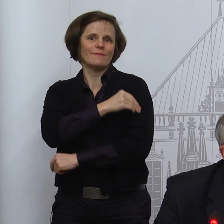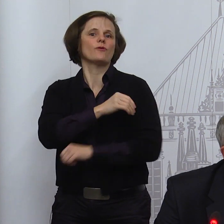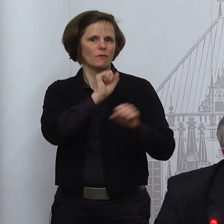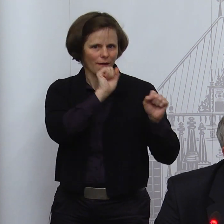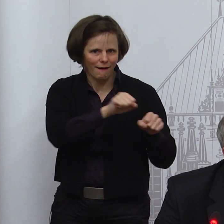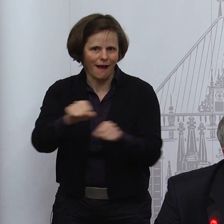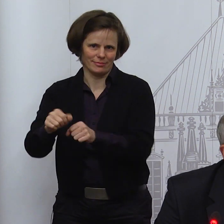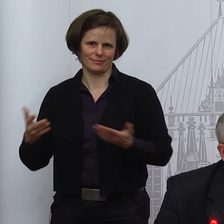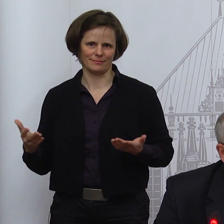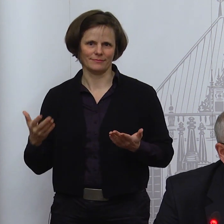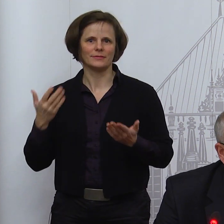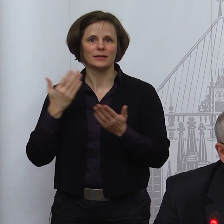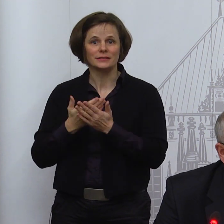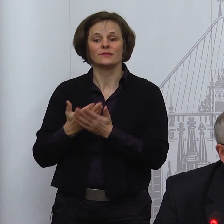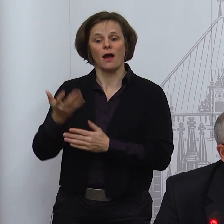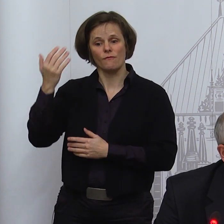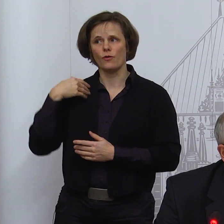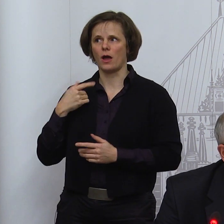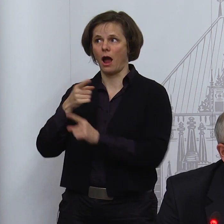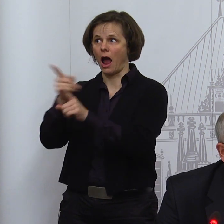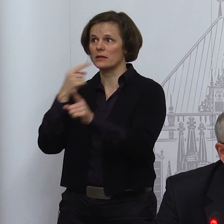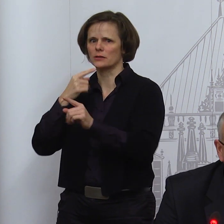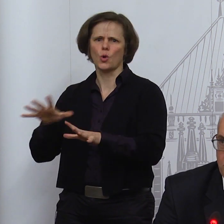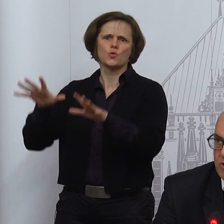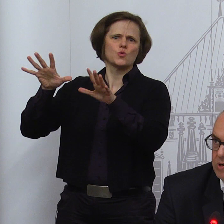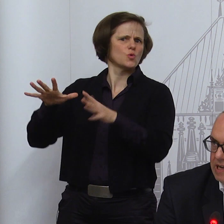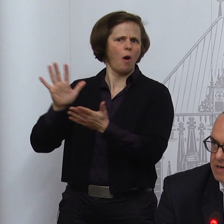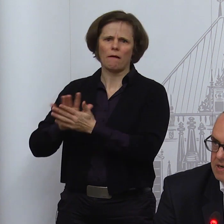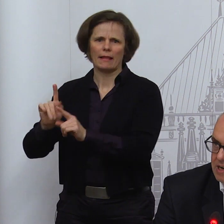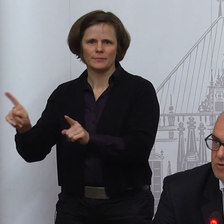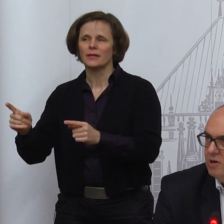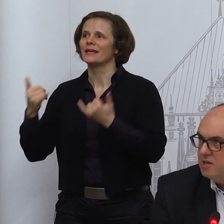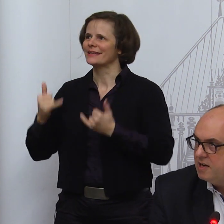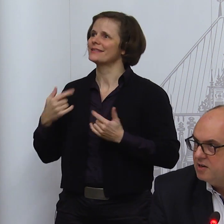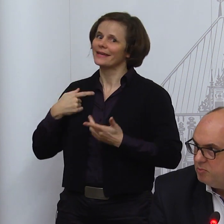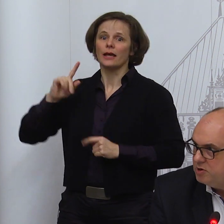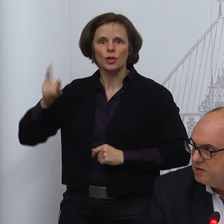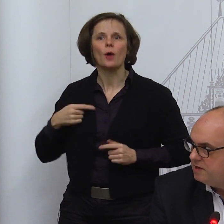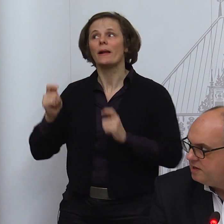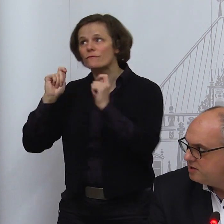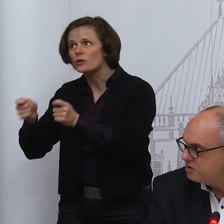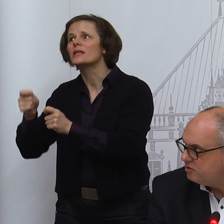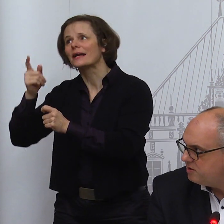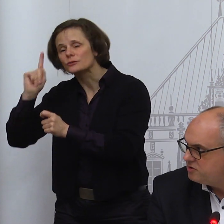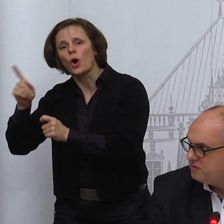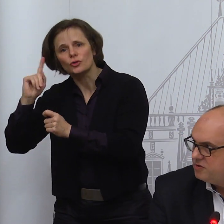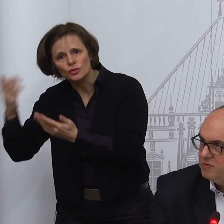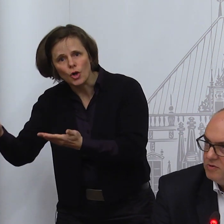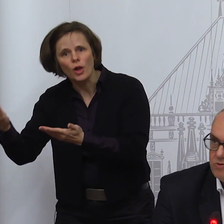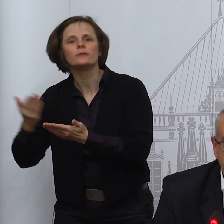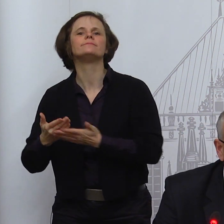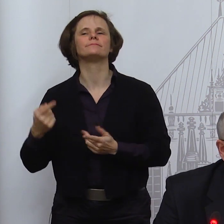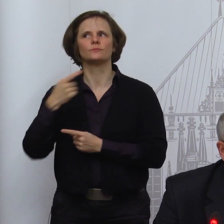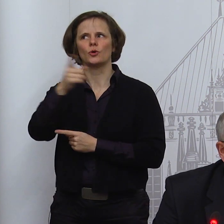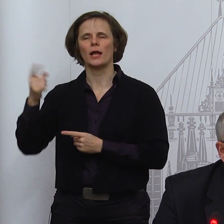dem Beschluss aufgenommen worden. Das heißt, das ist jetzt das Ziel von Bund und Ländern, natürlich daran gebunden, dass genug Impfstoff zur